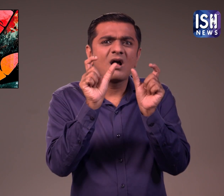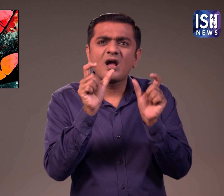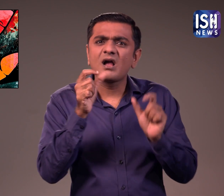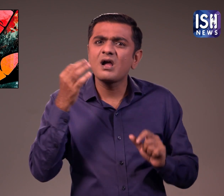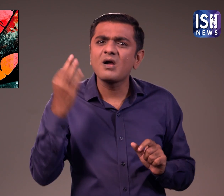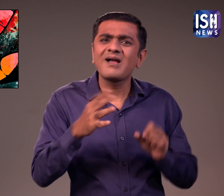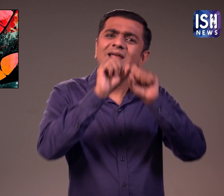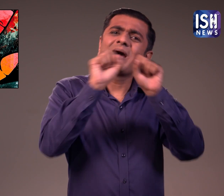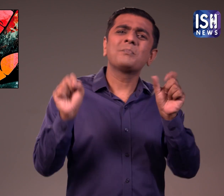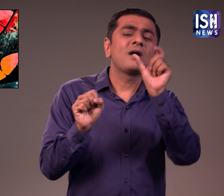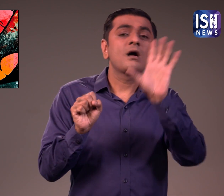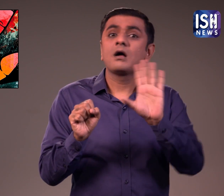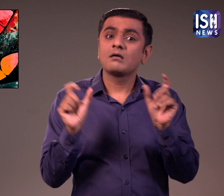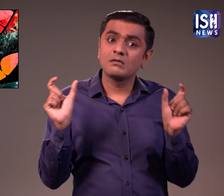अब डिजिटल रेप क्या है?